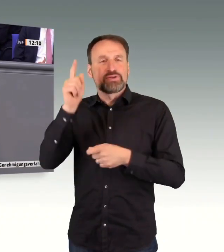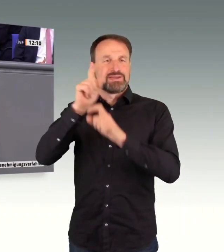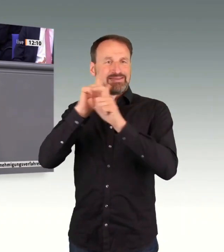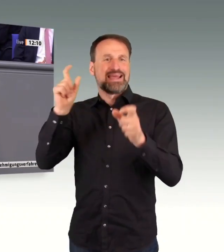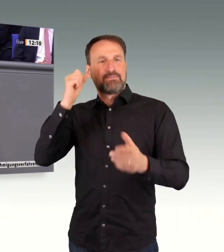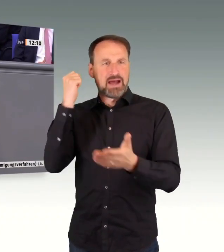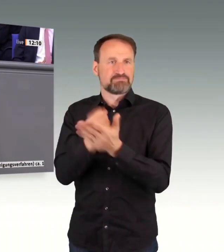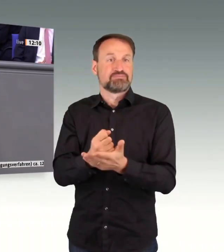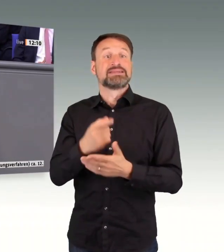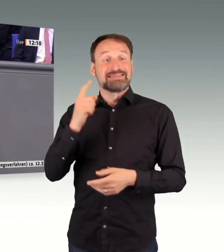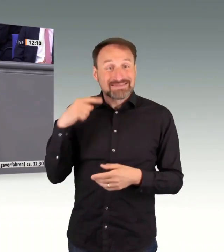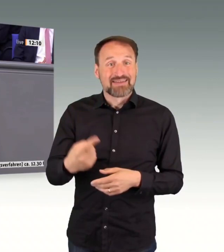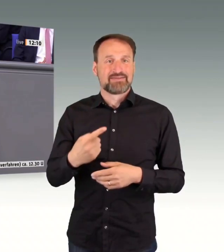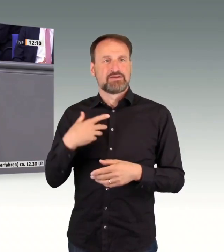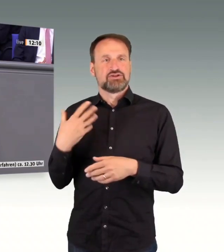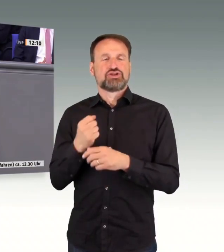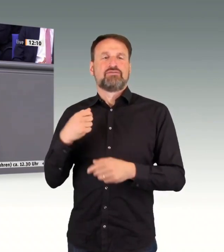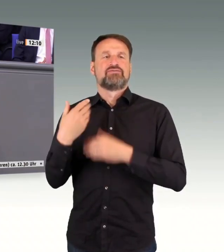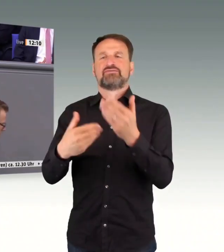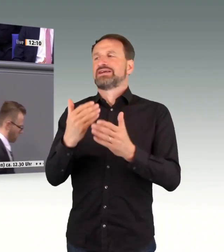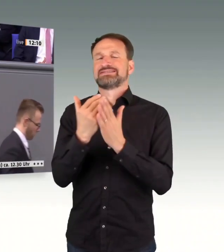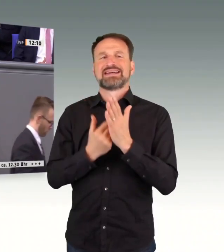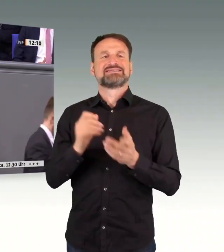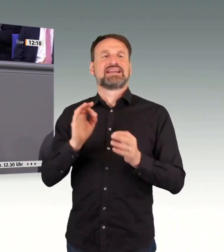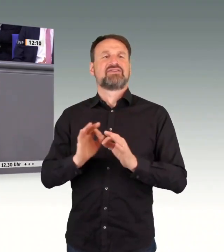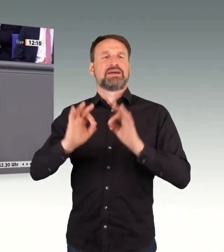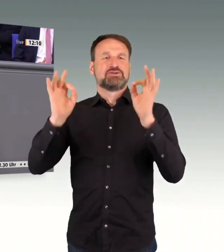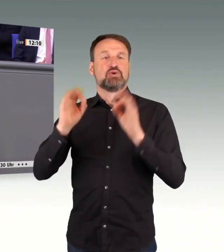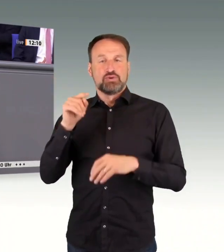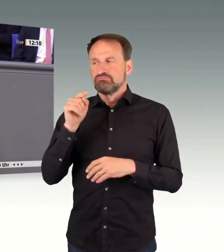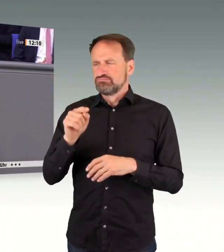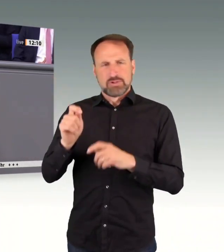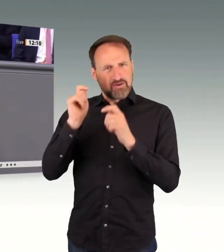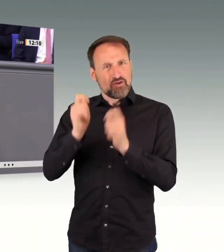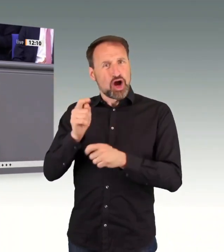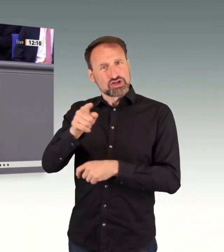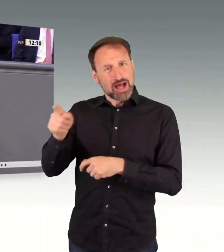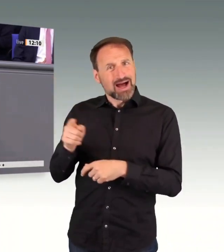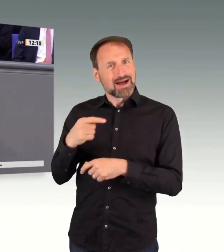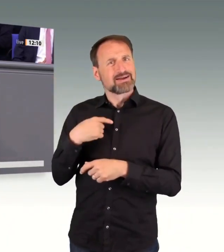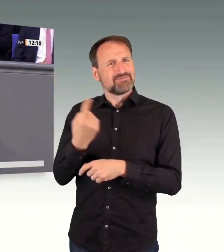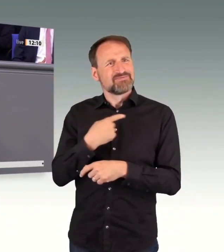ernsthaften Dialog, die wirklichen Probleme mal ehrlich zu analysieren und gemeinsam zu besprechen. Vielen Dank.